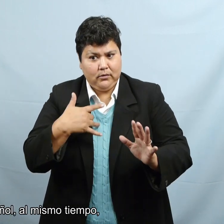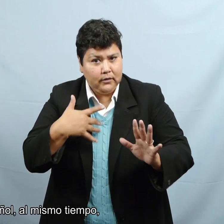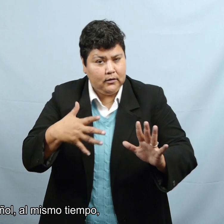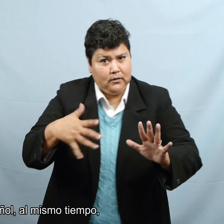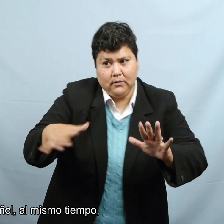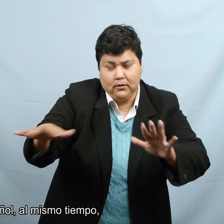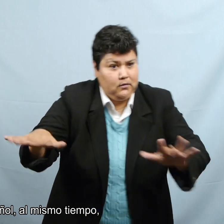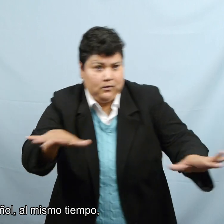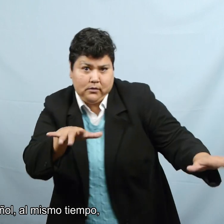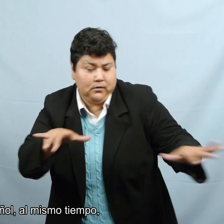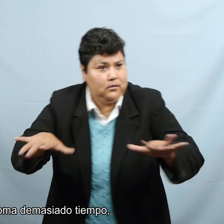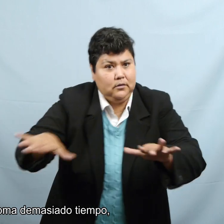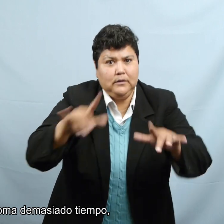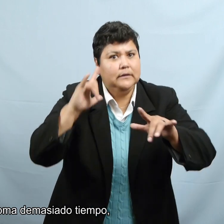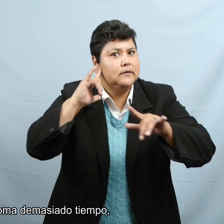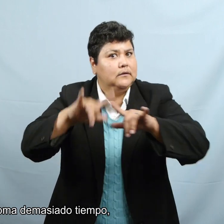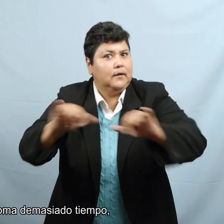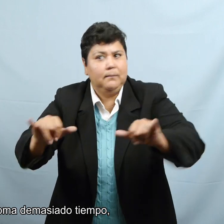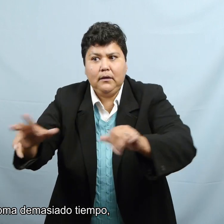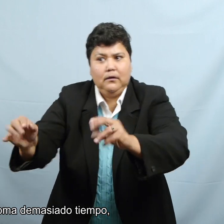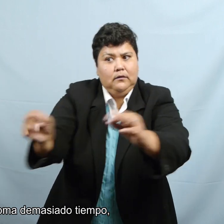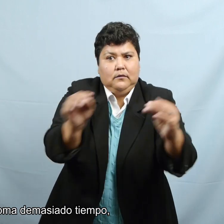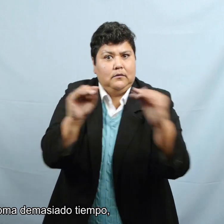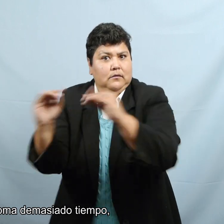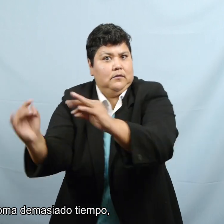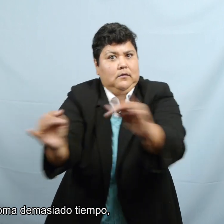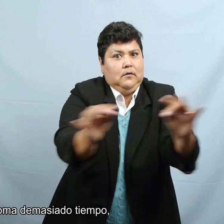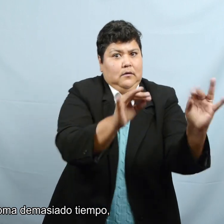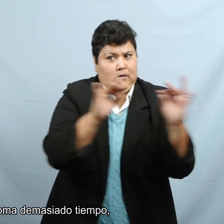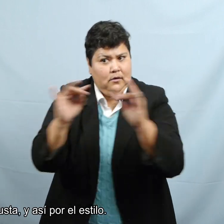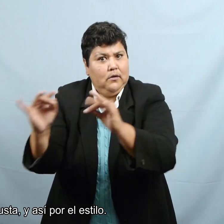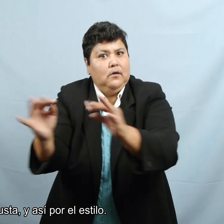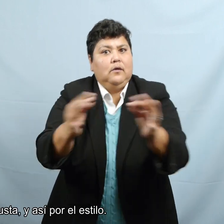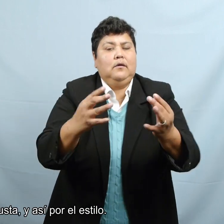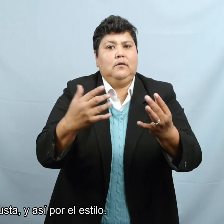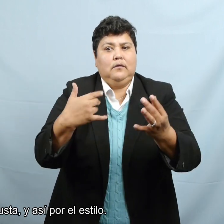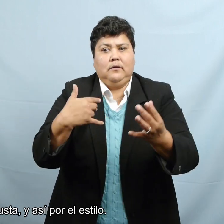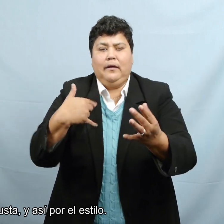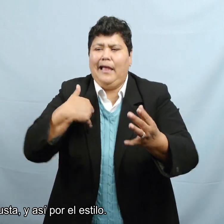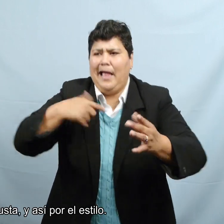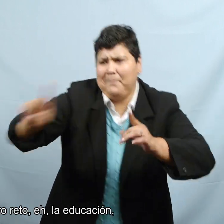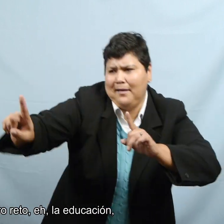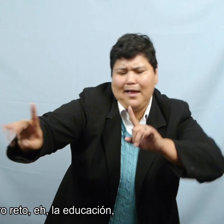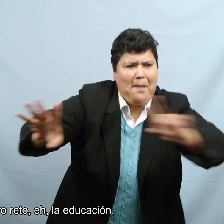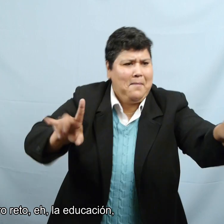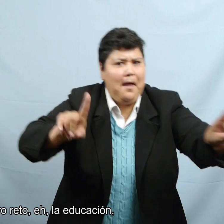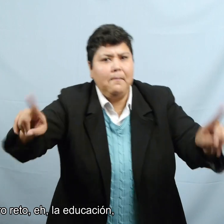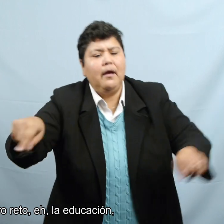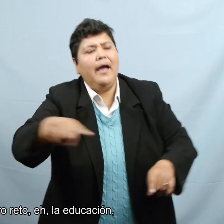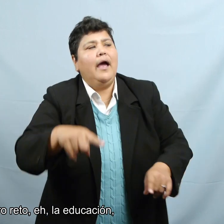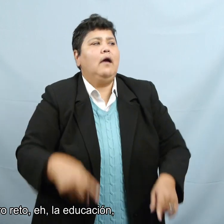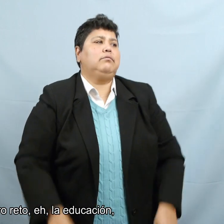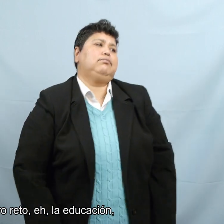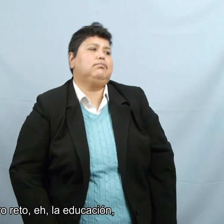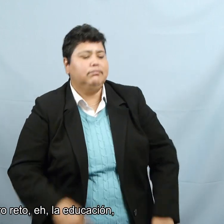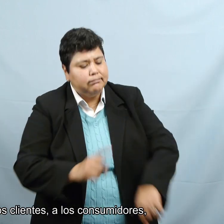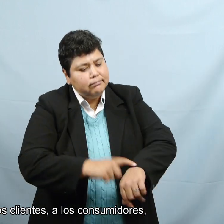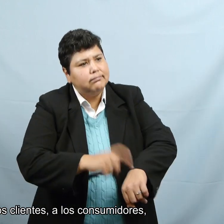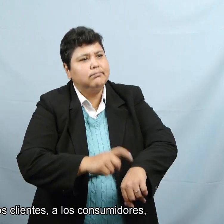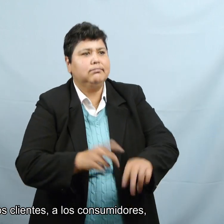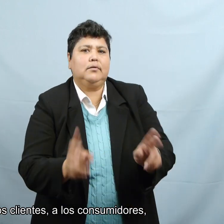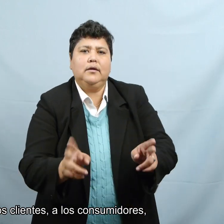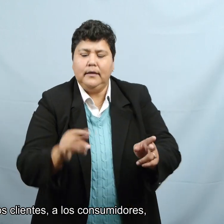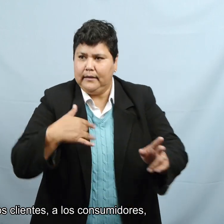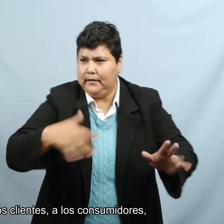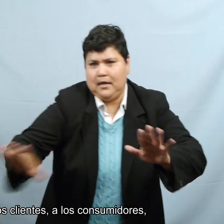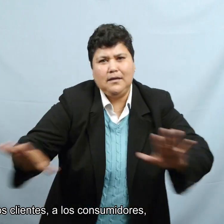y en español al mismo tiempo. Porque toma demasiado tiempo, no les gusta y así por el estilo. Eso es otro reto. La educación. Educar